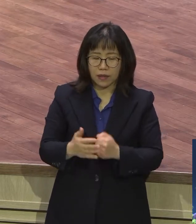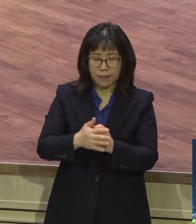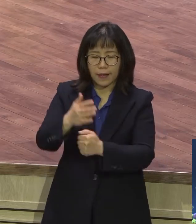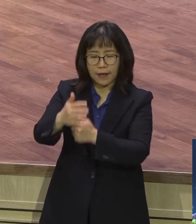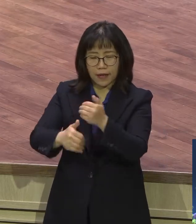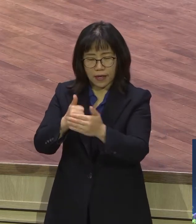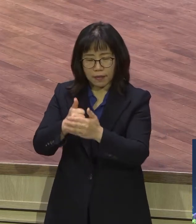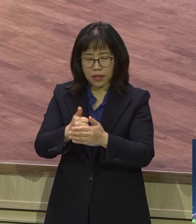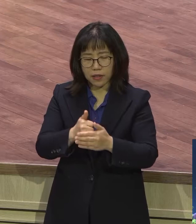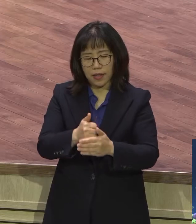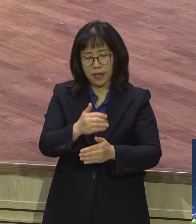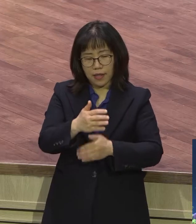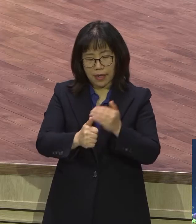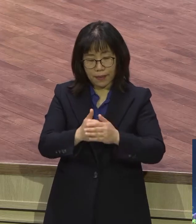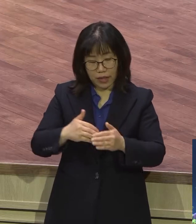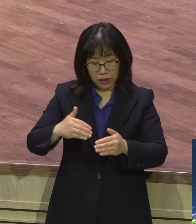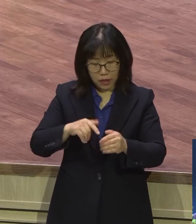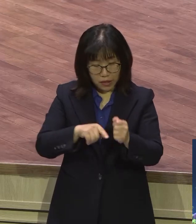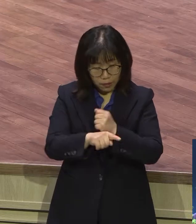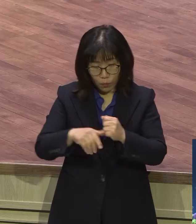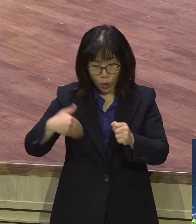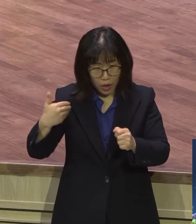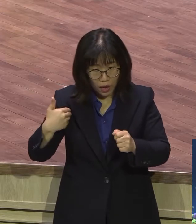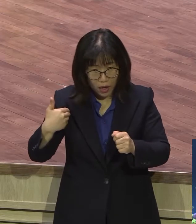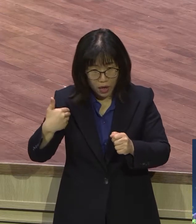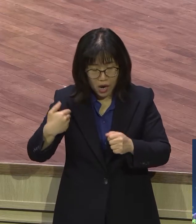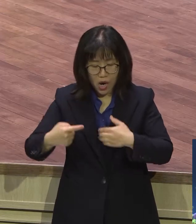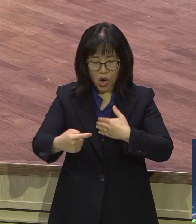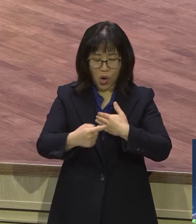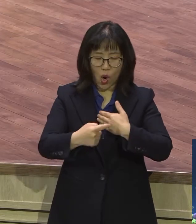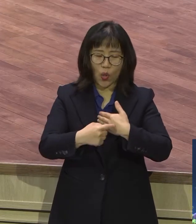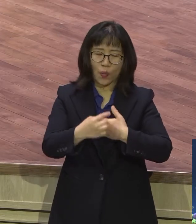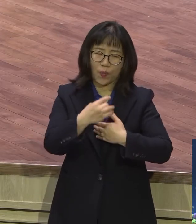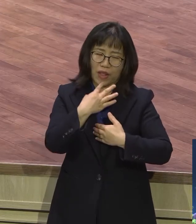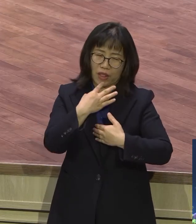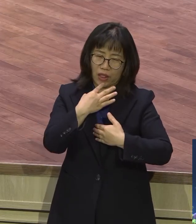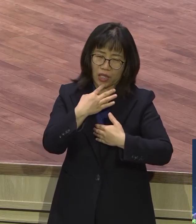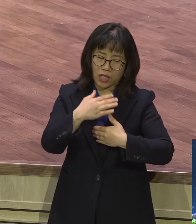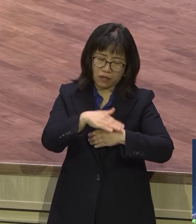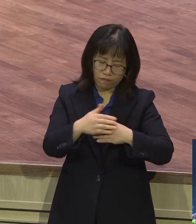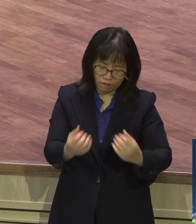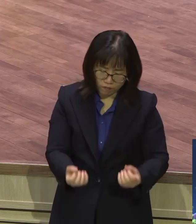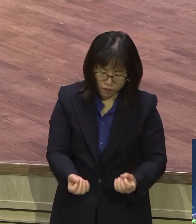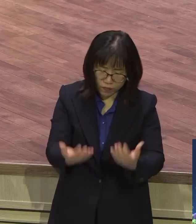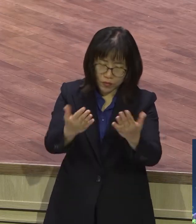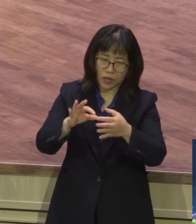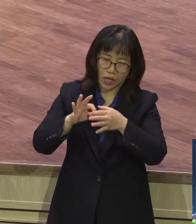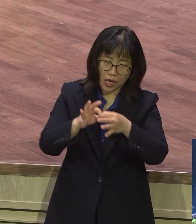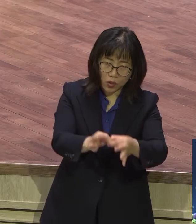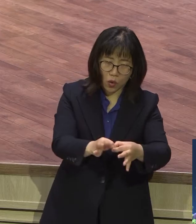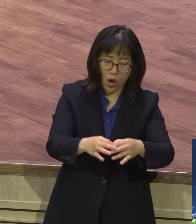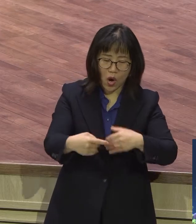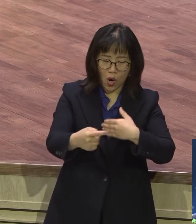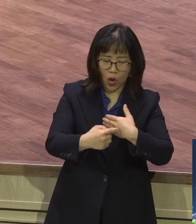의도를 놓치고 형식적 절기 준수를 하고 있어요. 지금까지 형식적 절기 준수